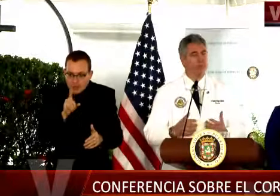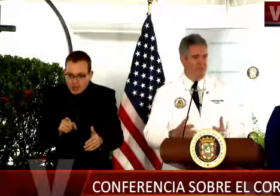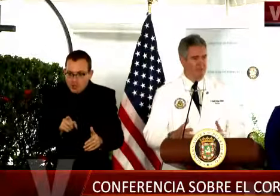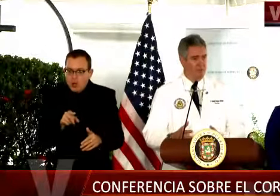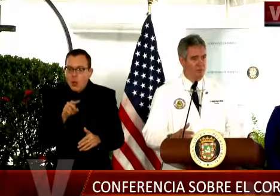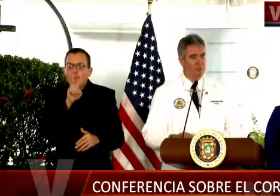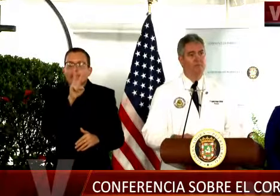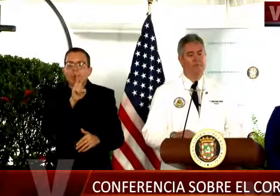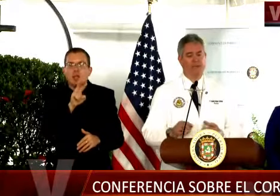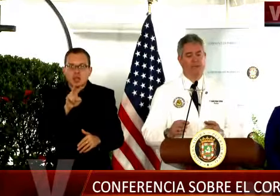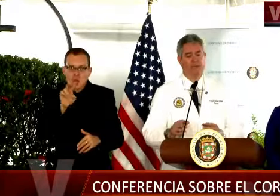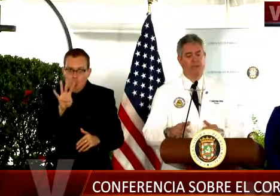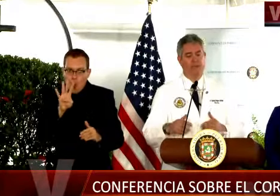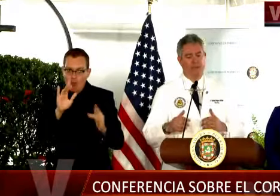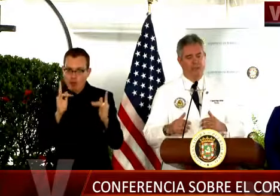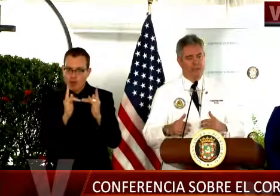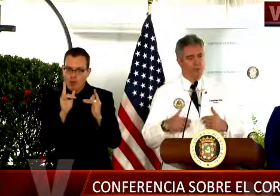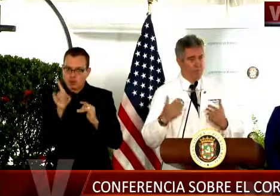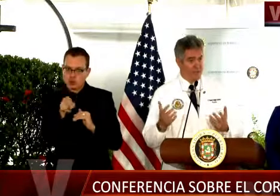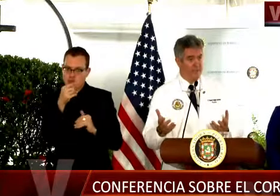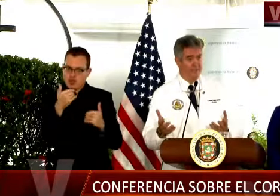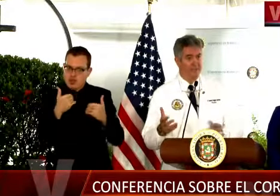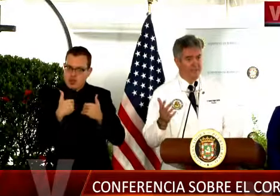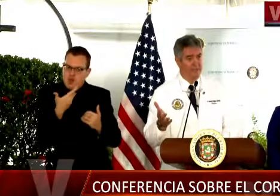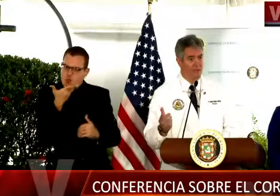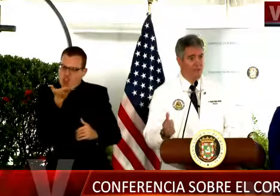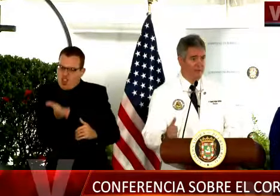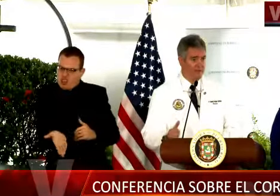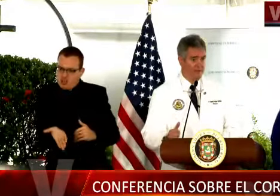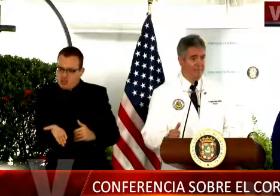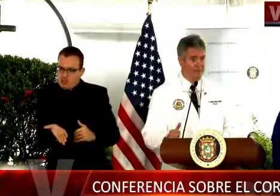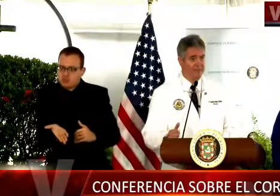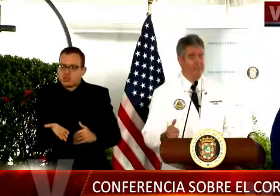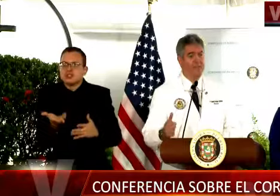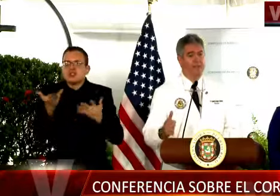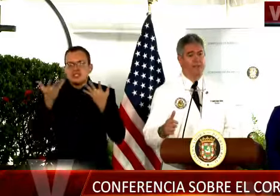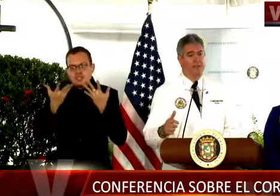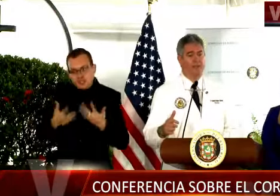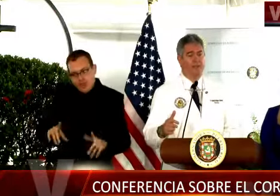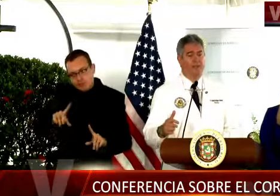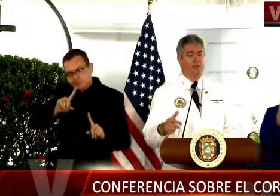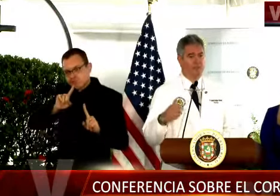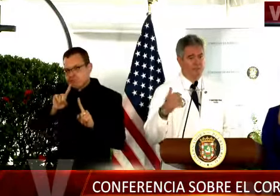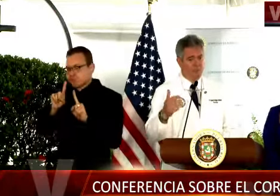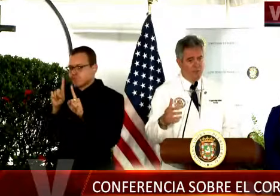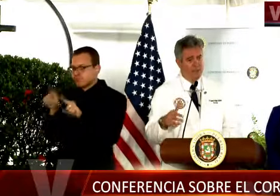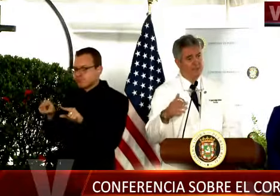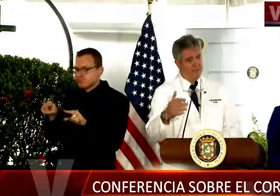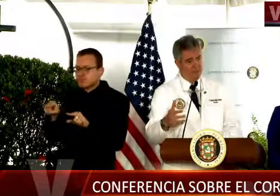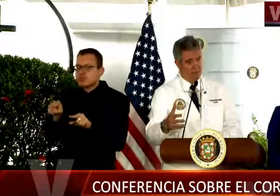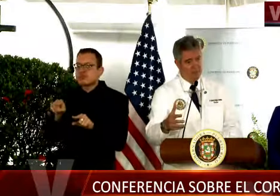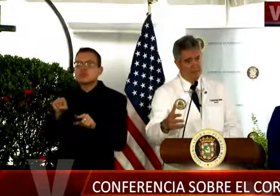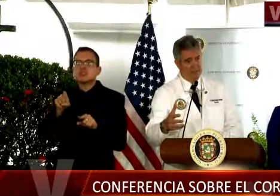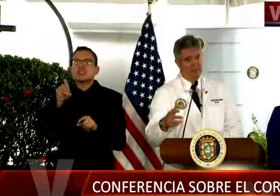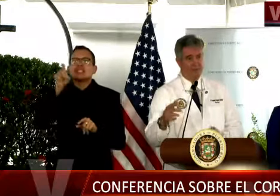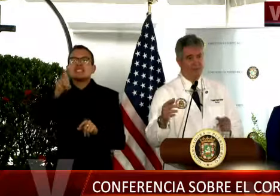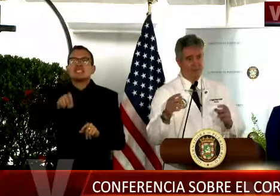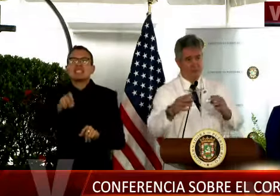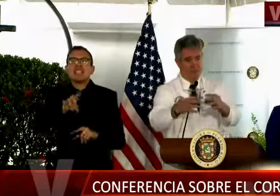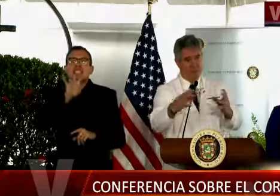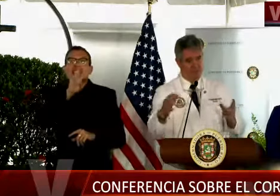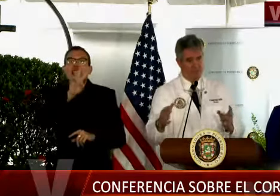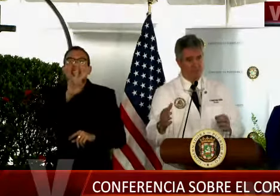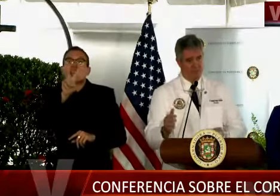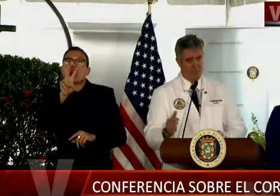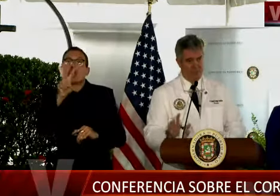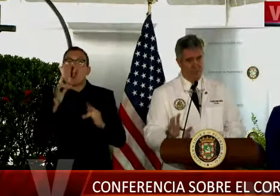petición para comprar esas 72 camas que hacen falta. Y no tan solamente las 72 camas que hacen falta,